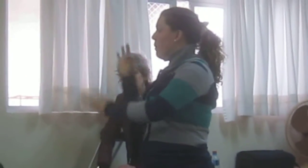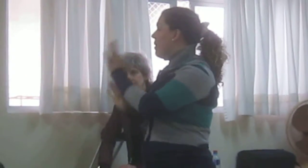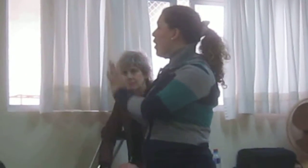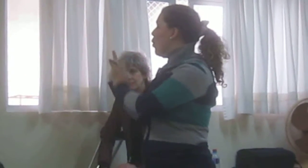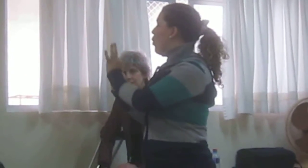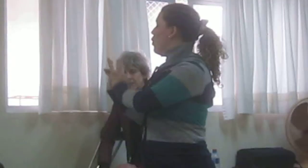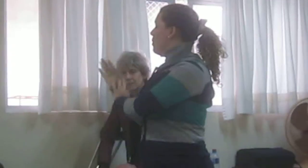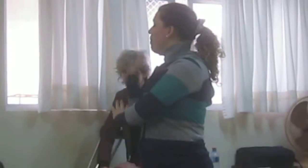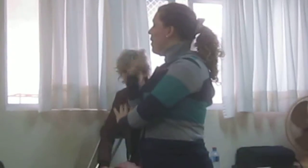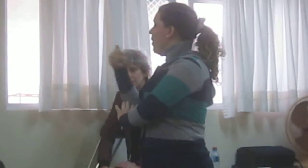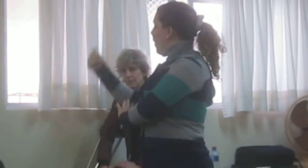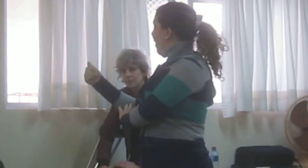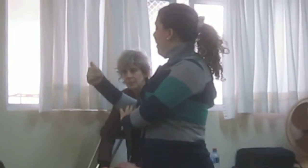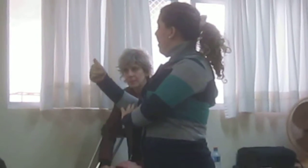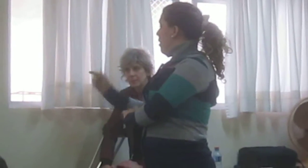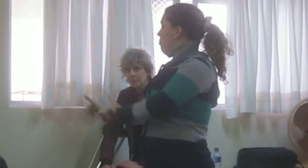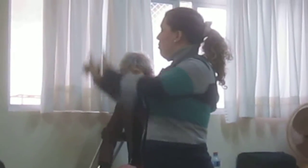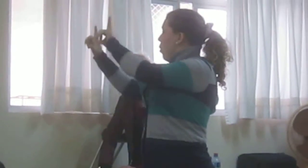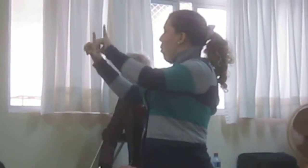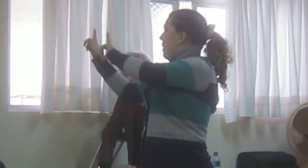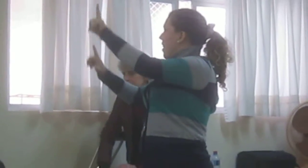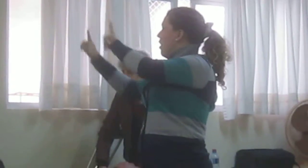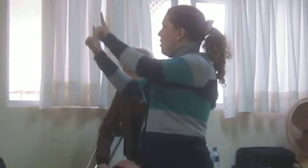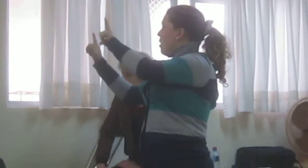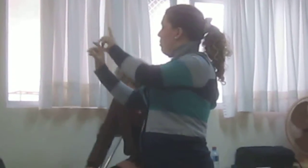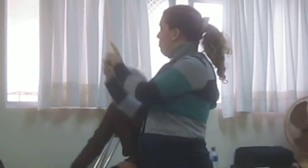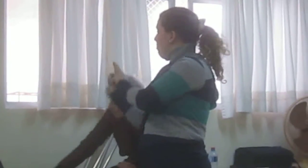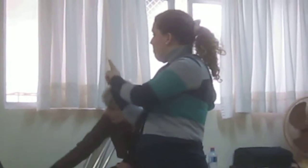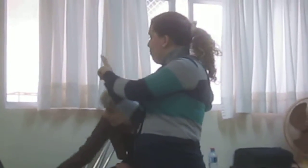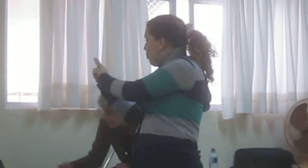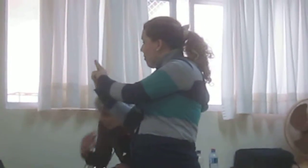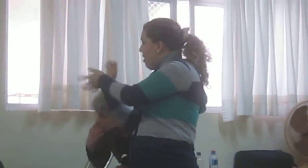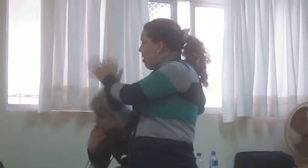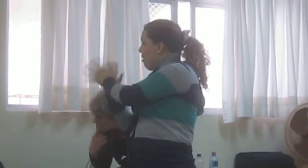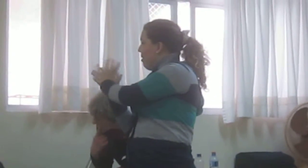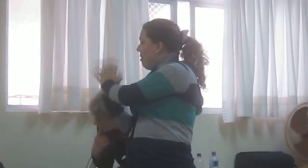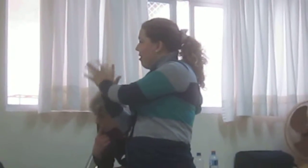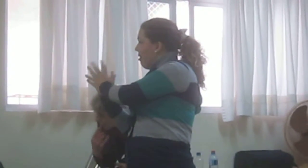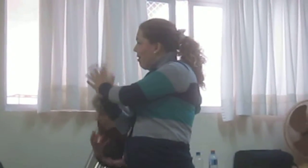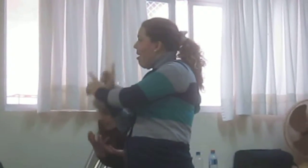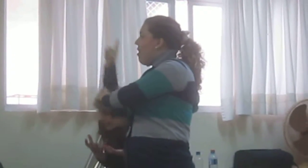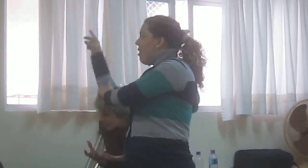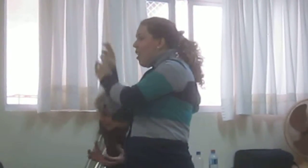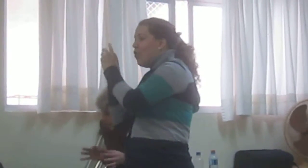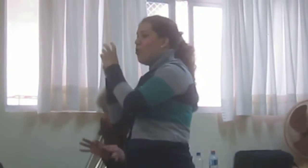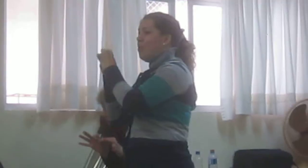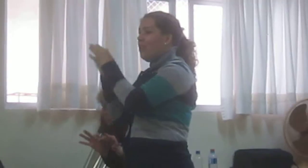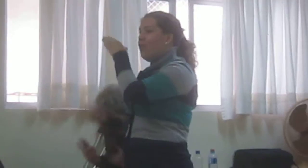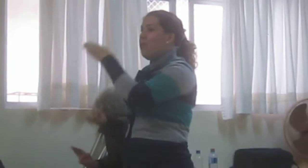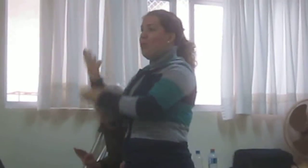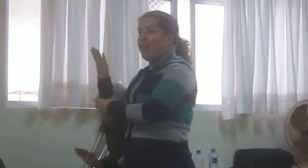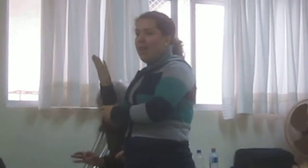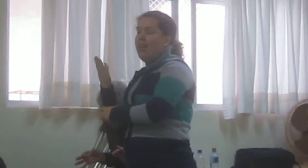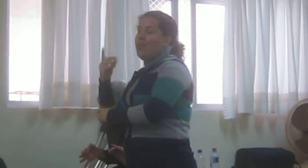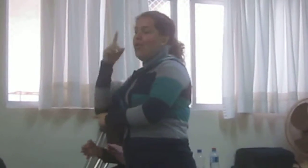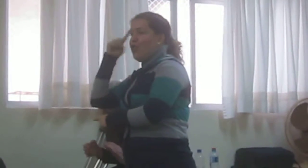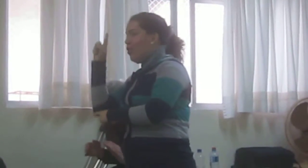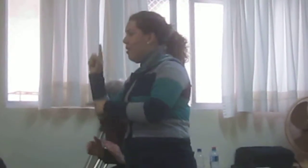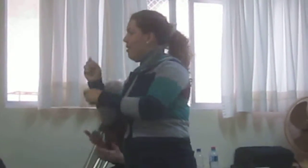e ter uma televisão sinalizando, olha, que estão já de botão, eu vou procurar em tal época, assim, qual o objetivo dessa praça?